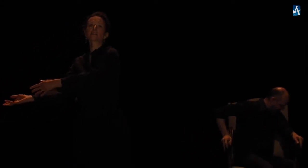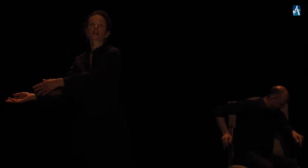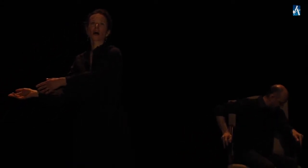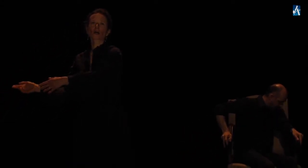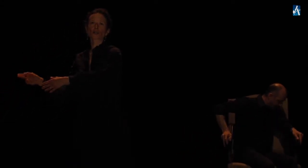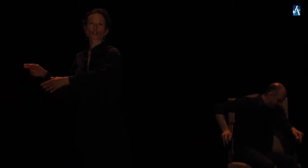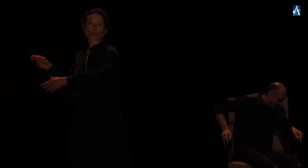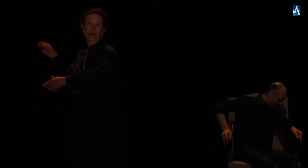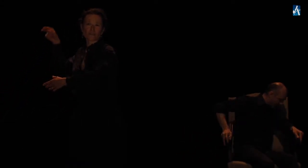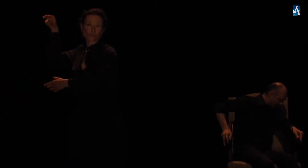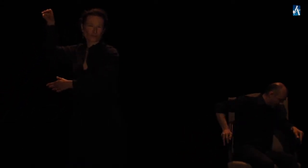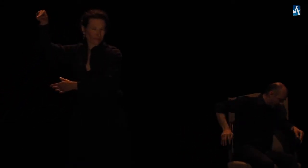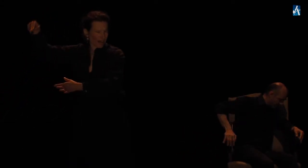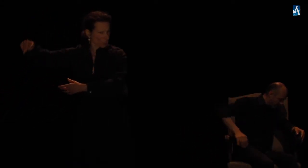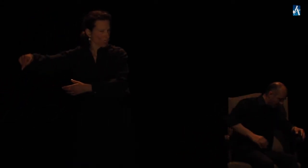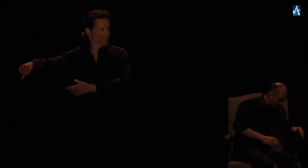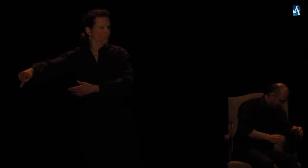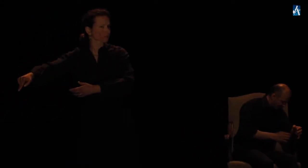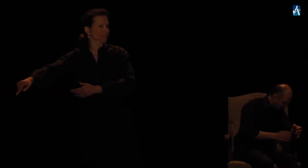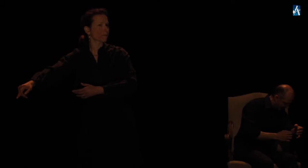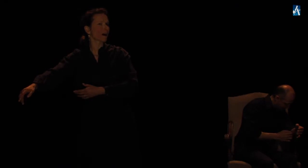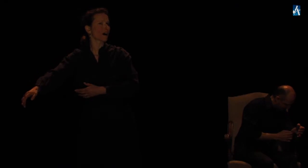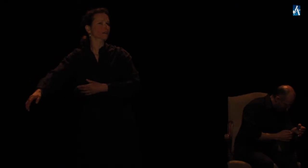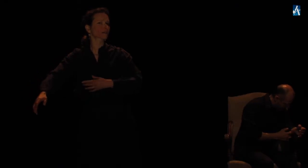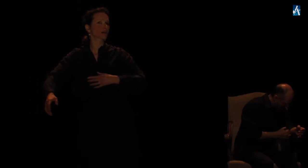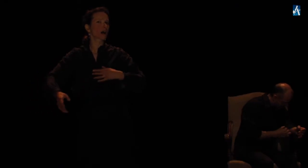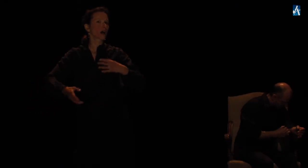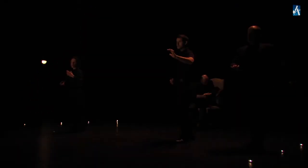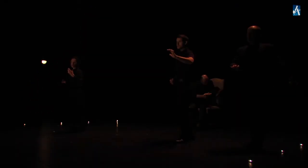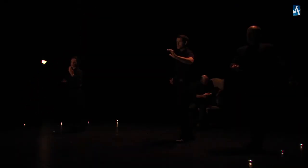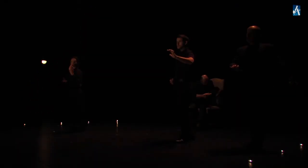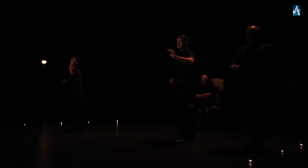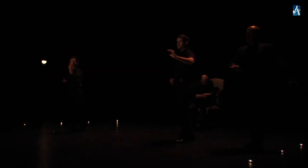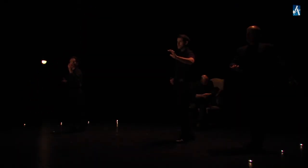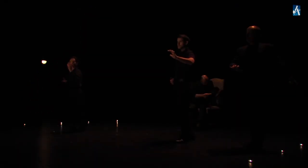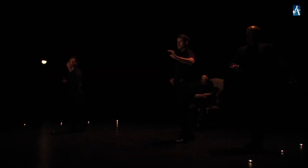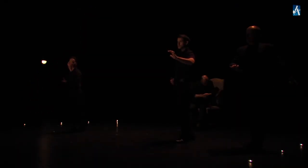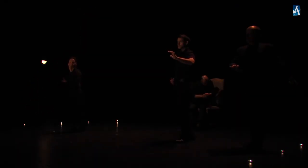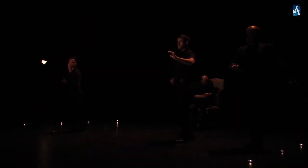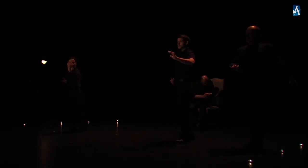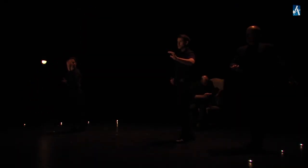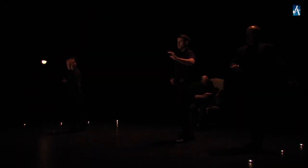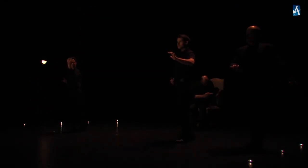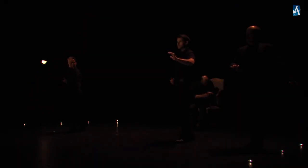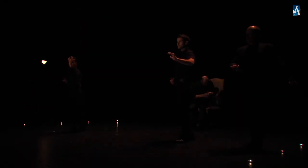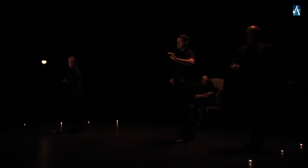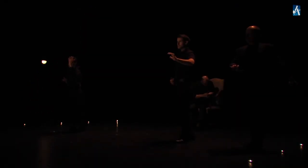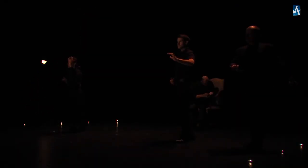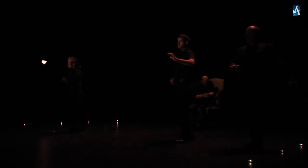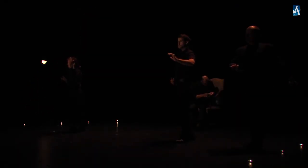'instant que j'aurai vu Vanger son trépasse J'en connais le meurtrier Et j